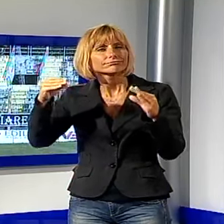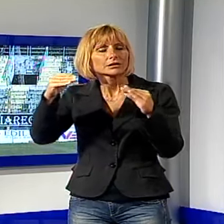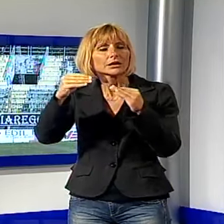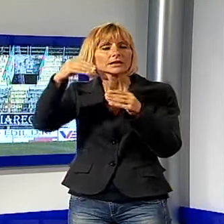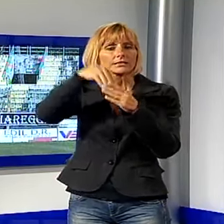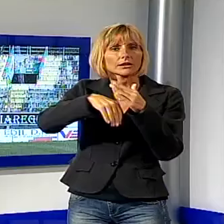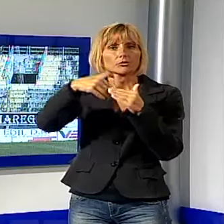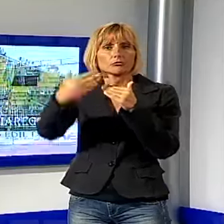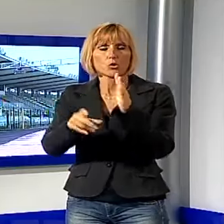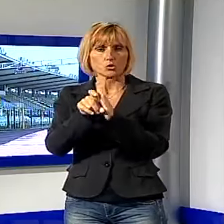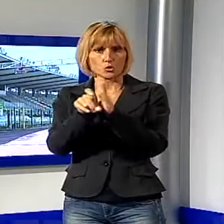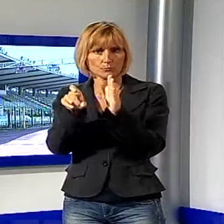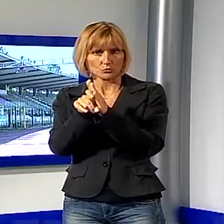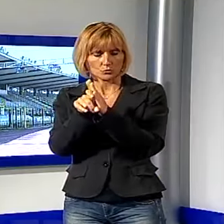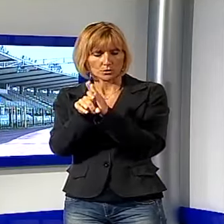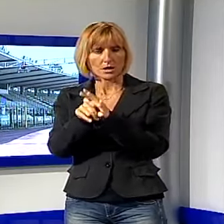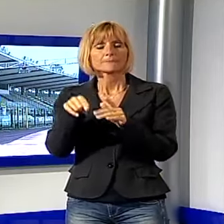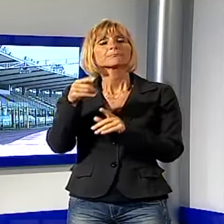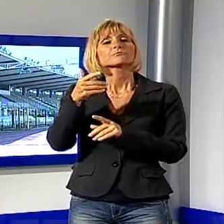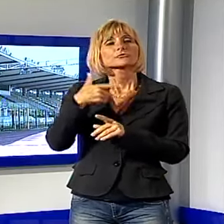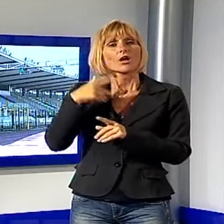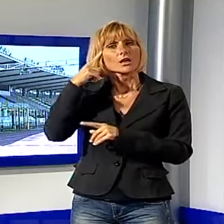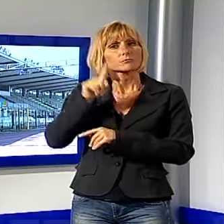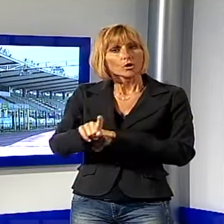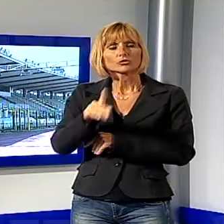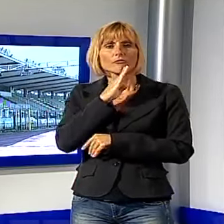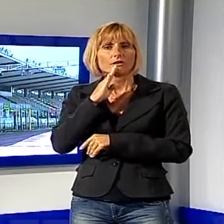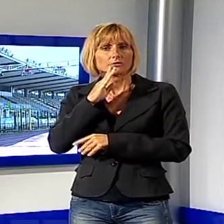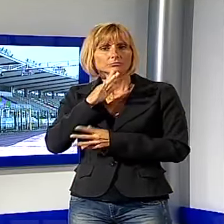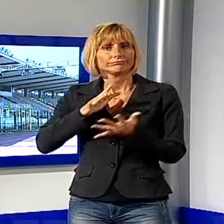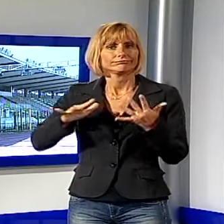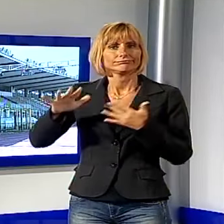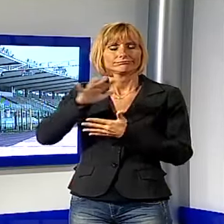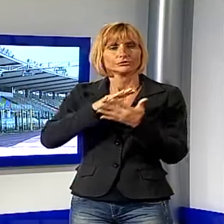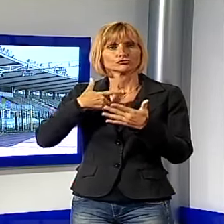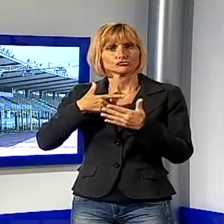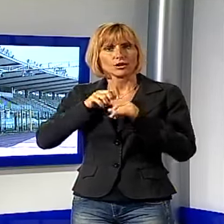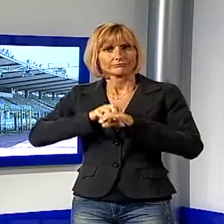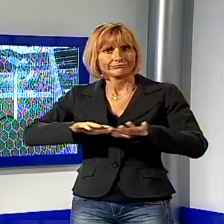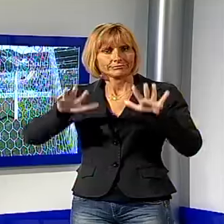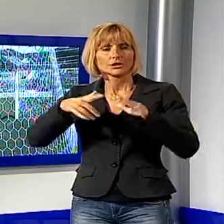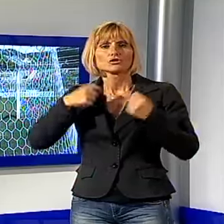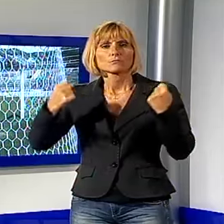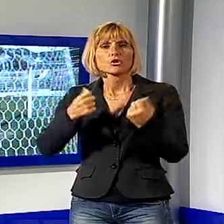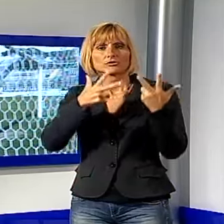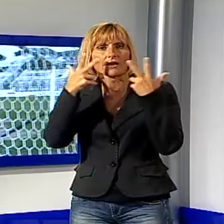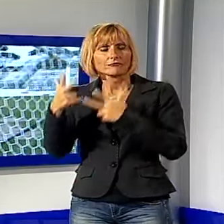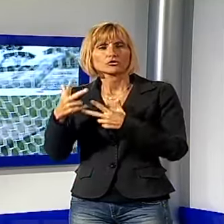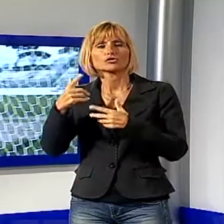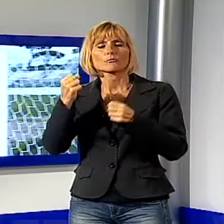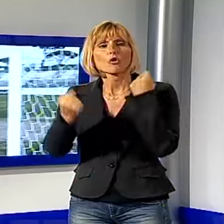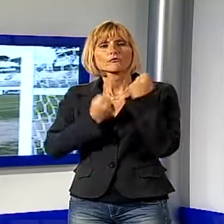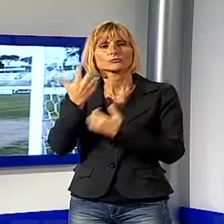del palazzo comunale. Un'ipotesi che circola anche su Facebook, rilanciata dalla portavoce del Movimento 5 Stelle,